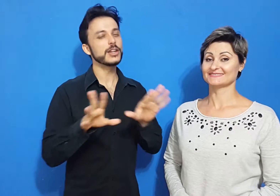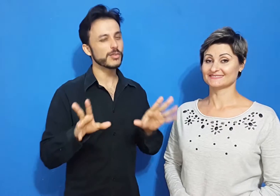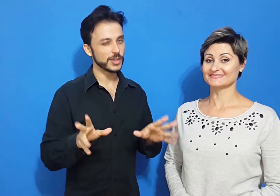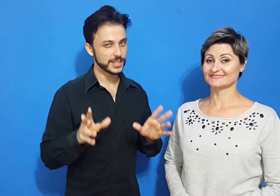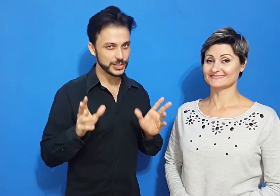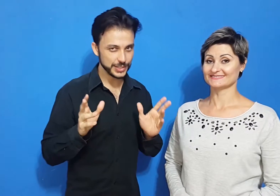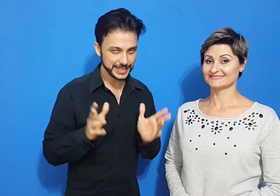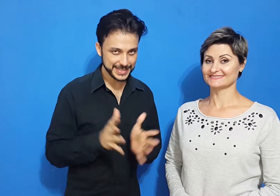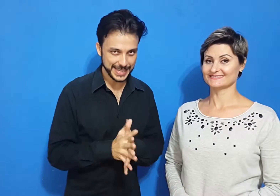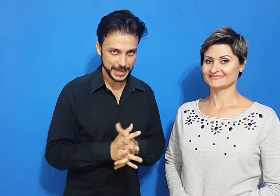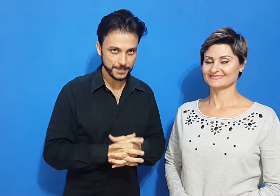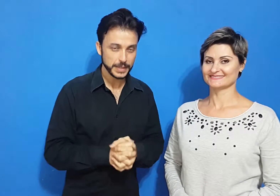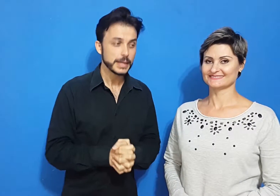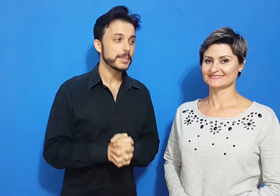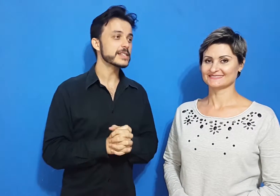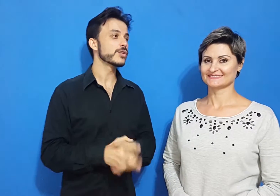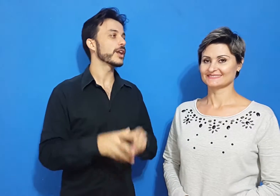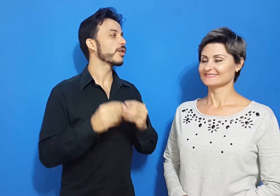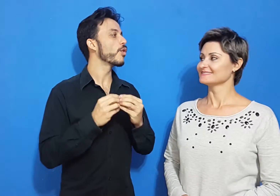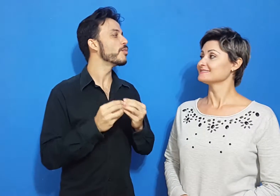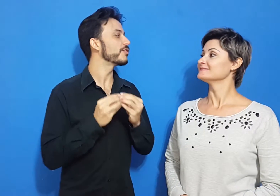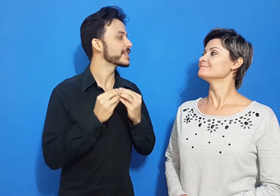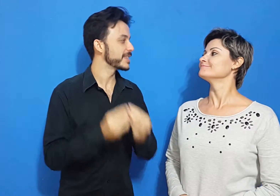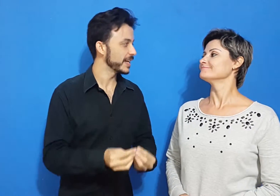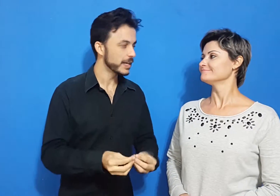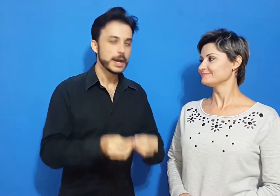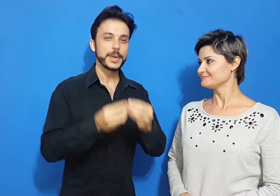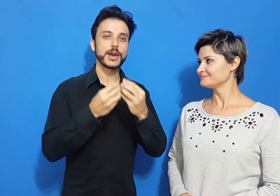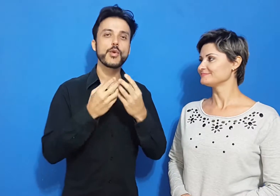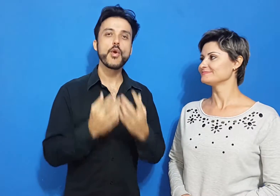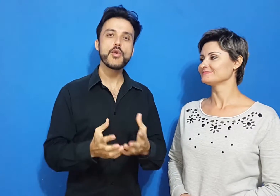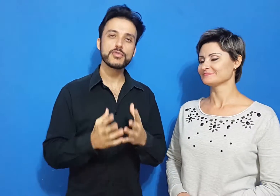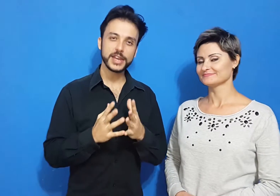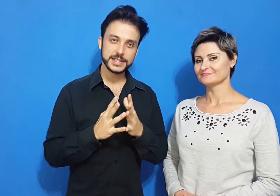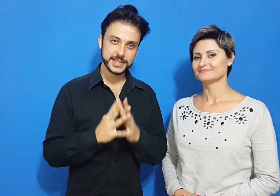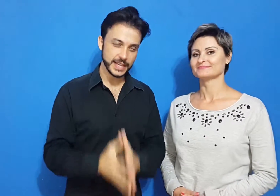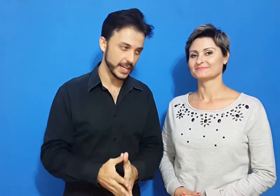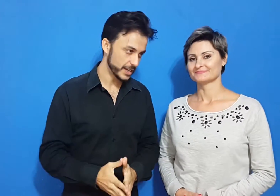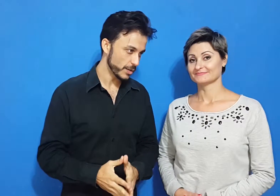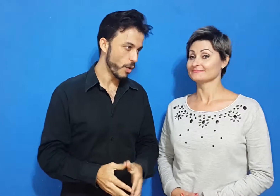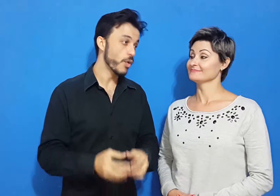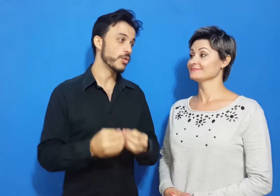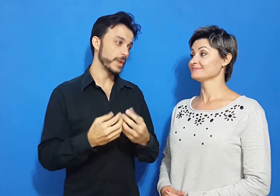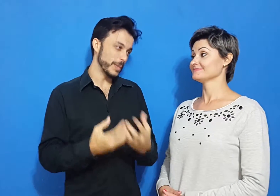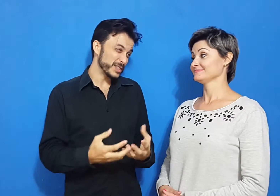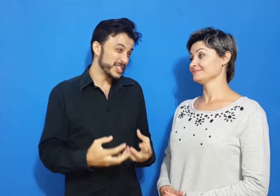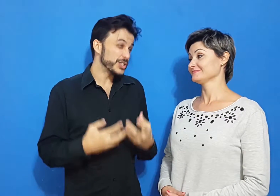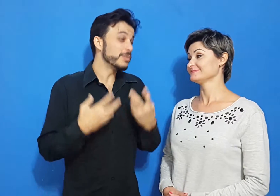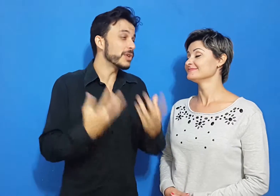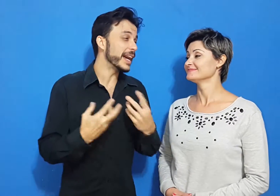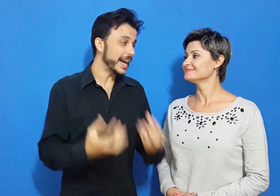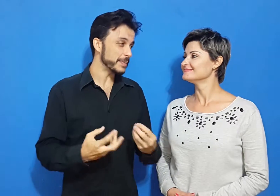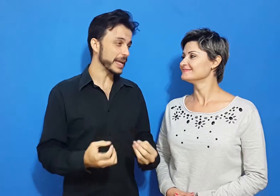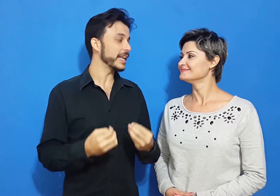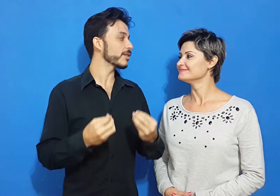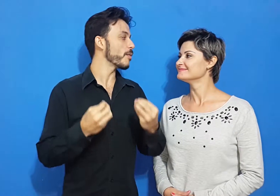que não gosta de dançar. Mas agora, como fazer para convencer, ou pelo menos estimular para que ele